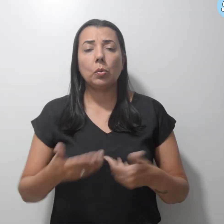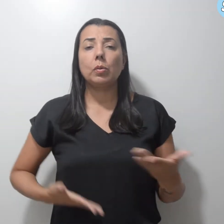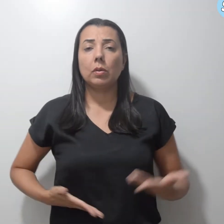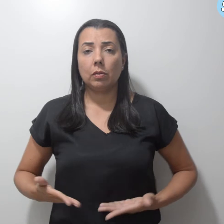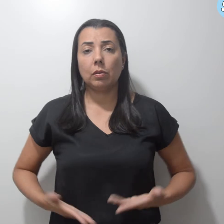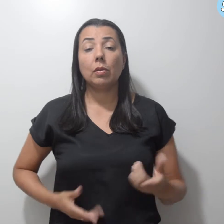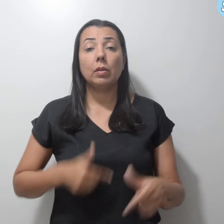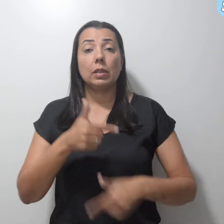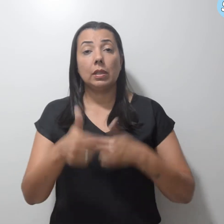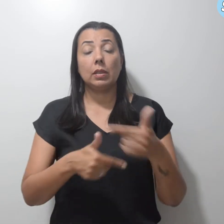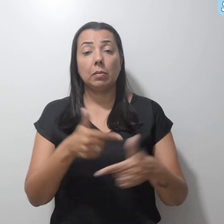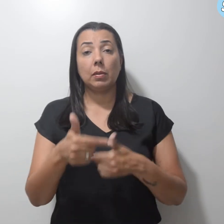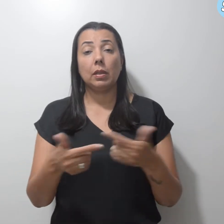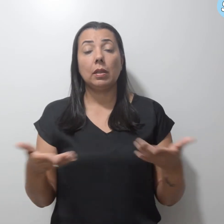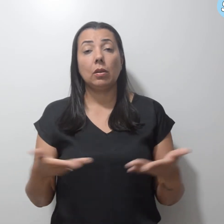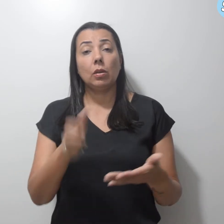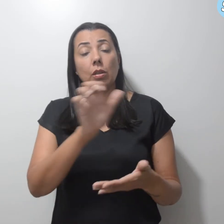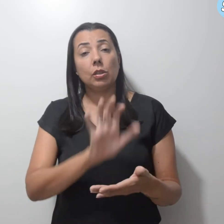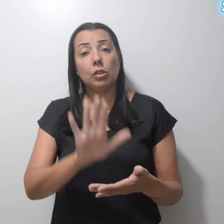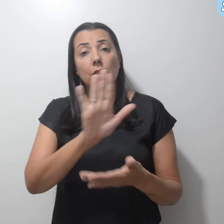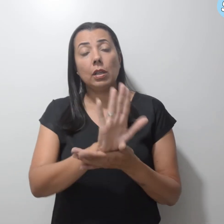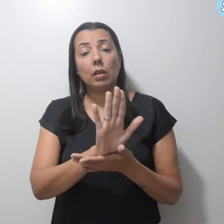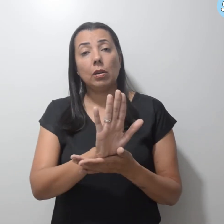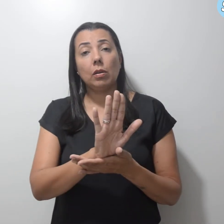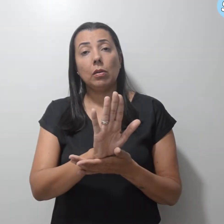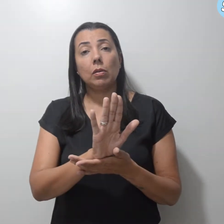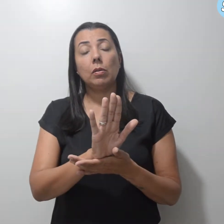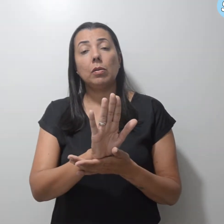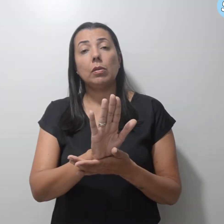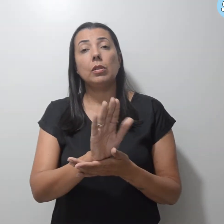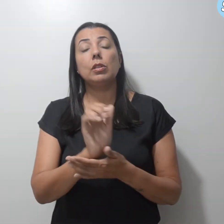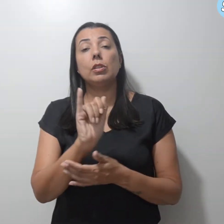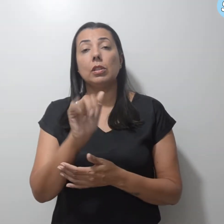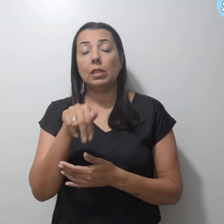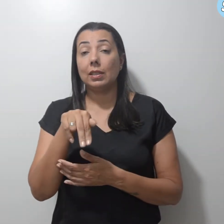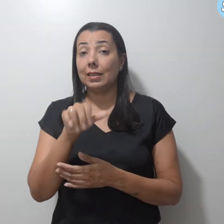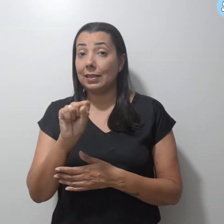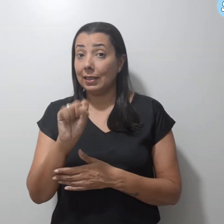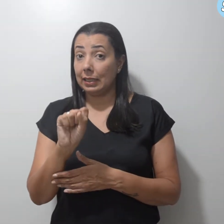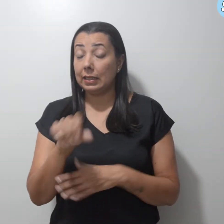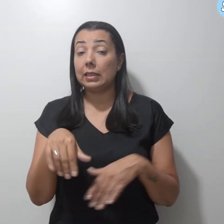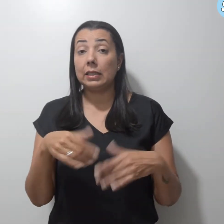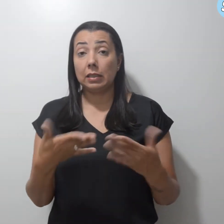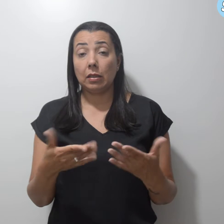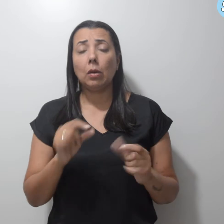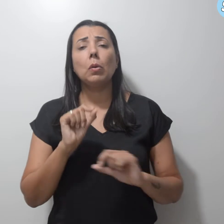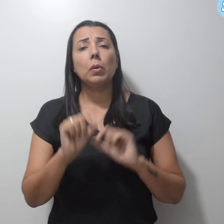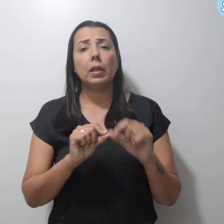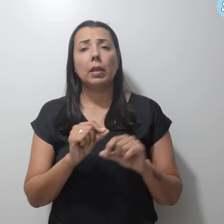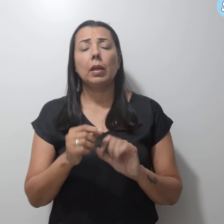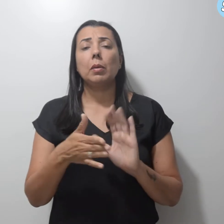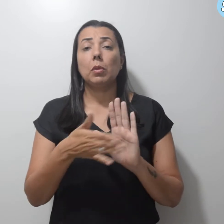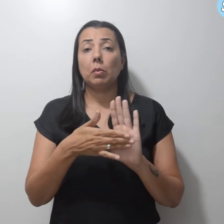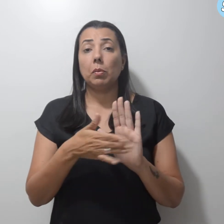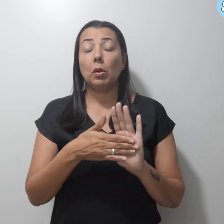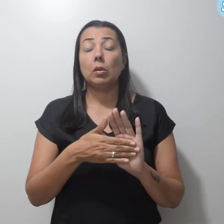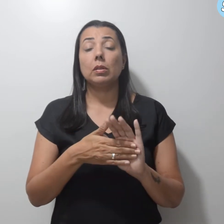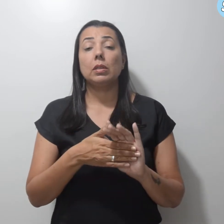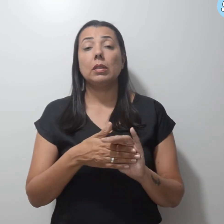no regime geral de previdência social. O fato é que a PEC se aplica a todos